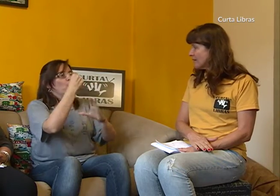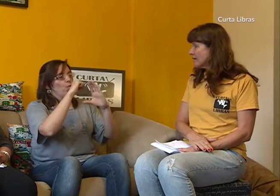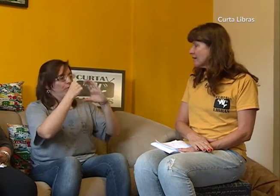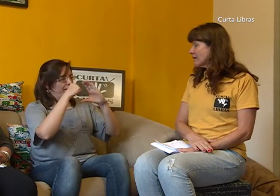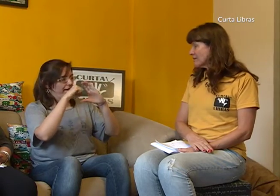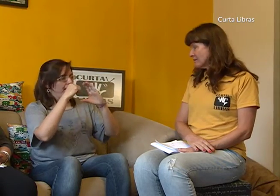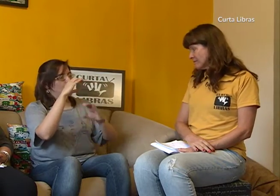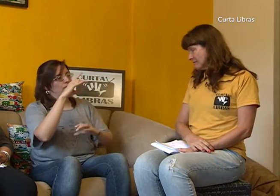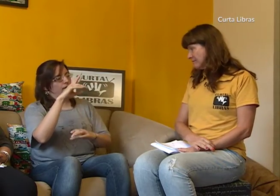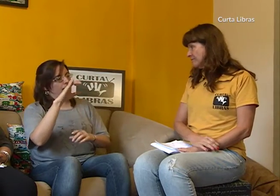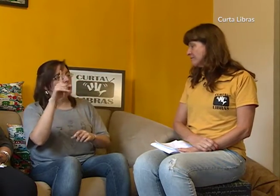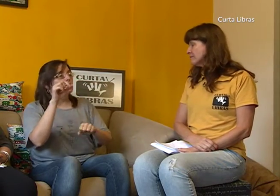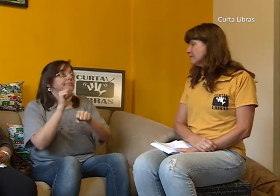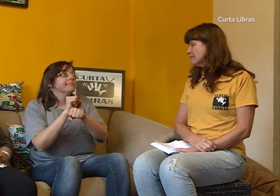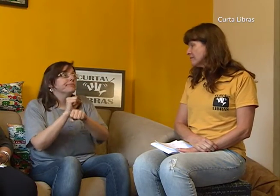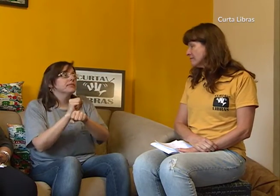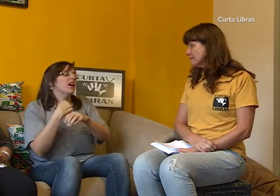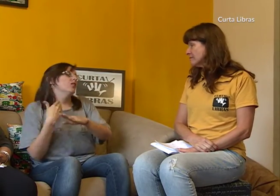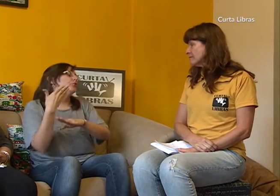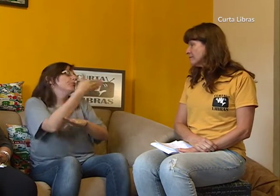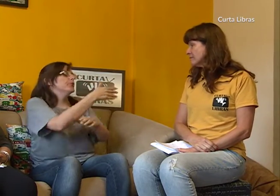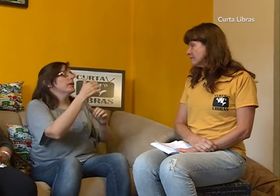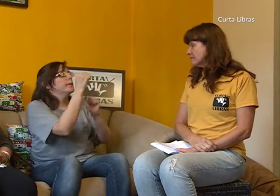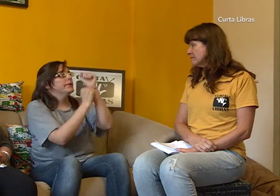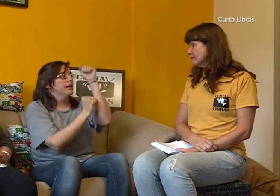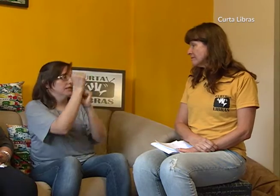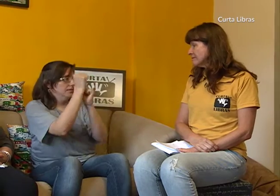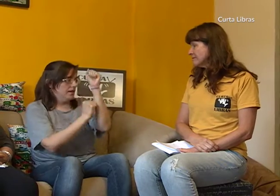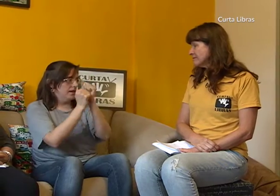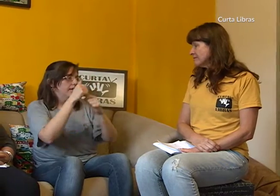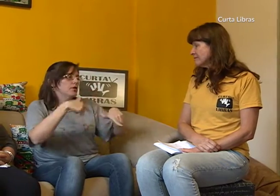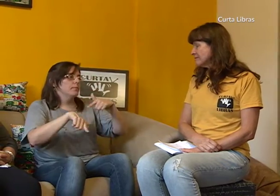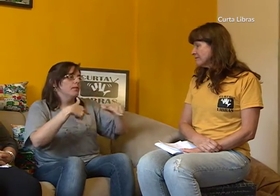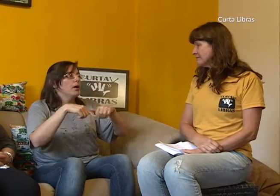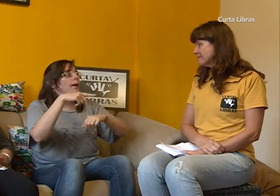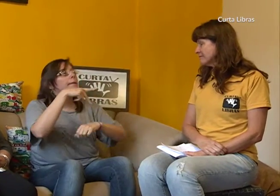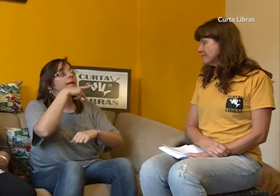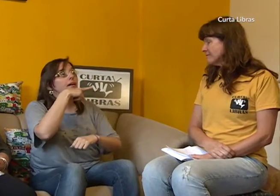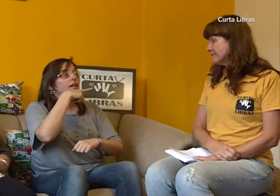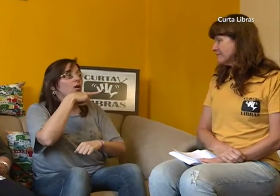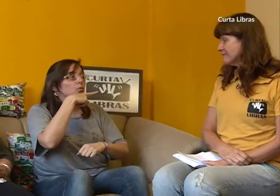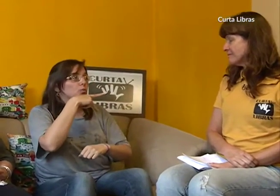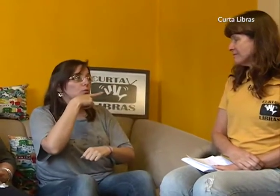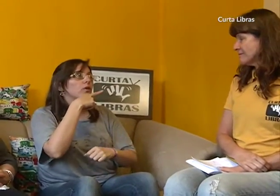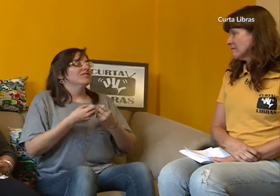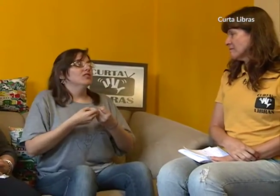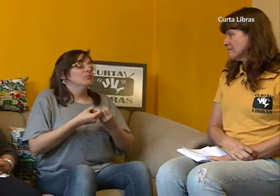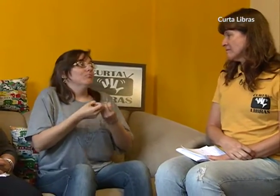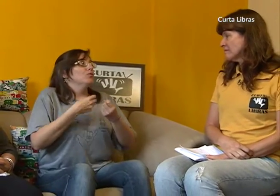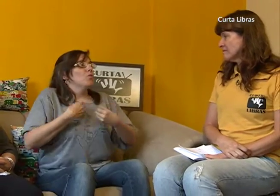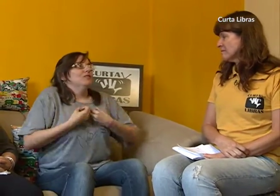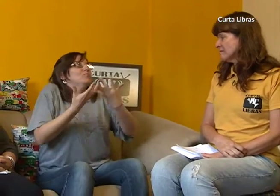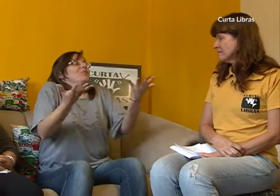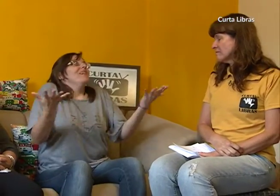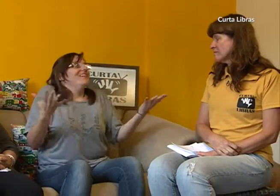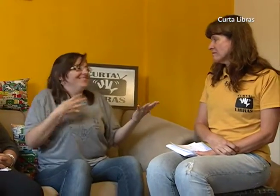mas demorou algum tempo. Eu comecei a trabalhar numa empresa, a Planalto. Eu não sentia prazer nisso. Eu iria me sentir